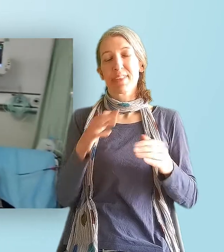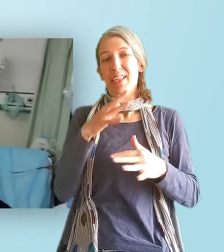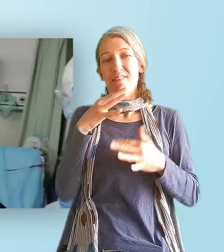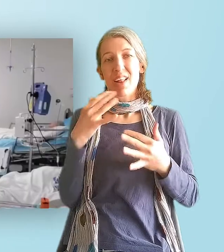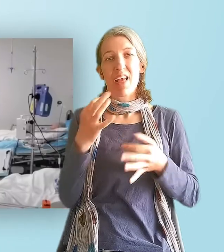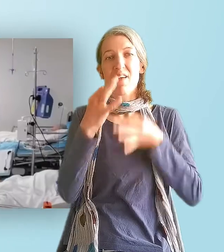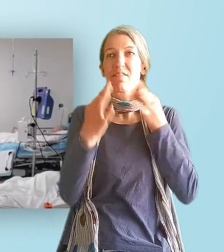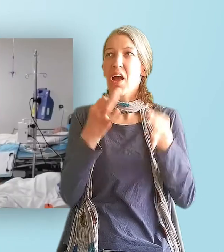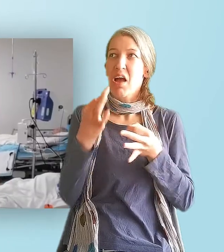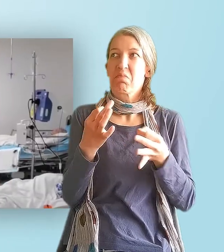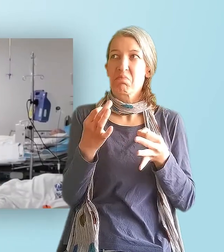der Anfang vom Ende?